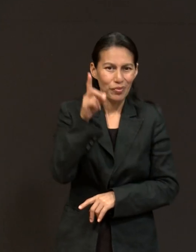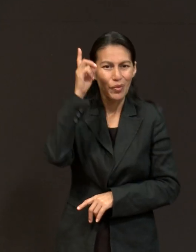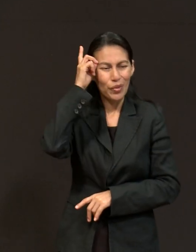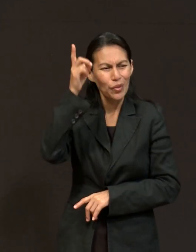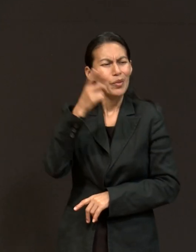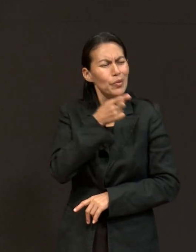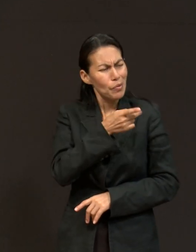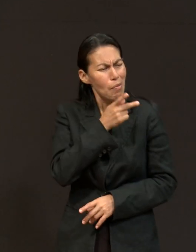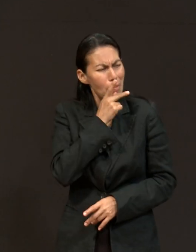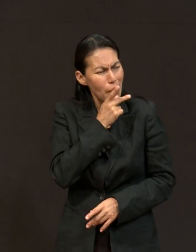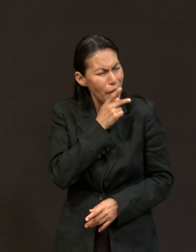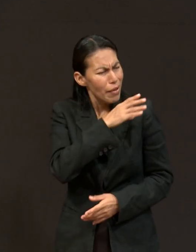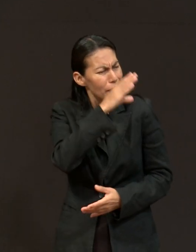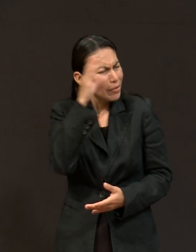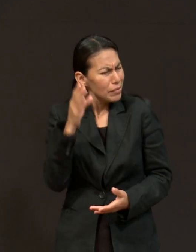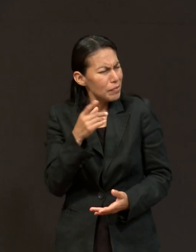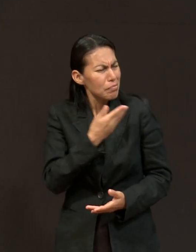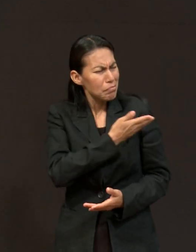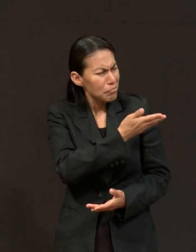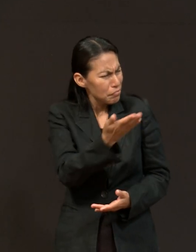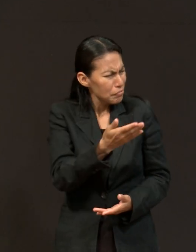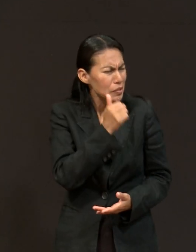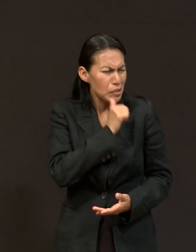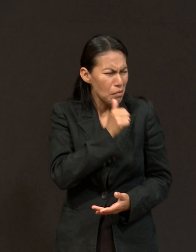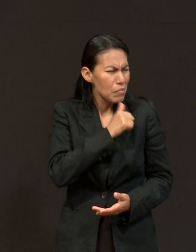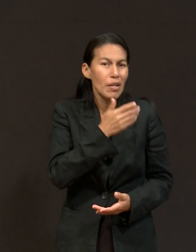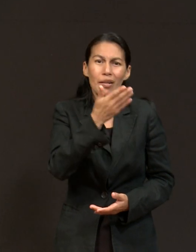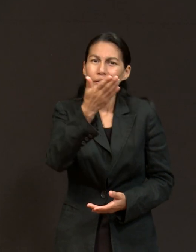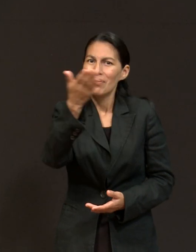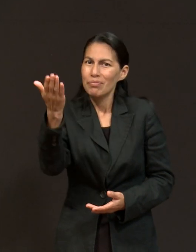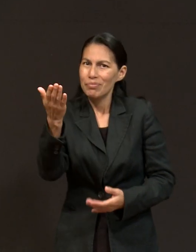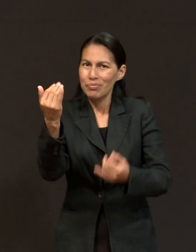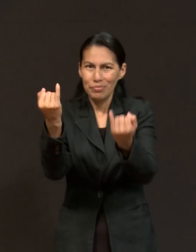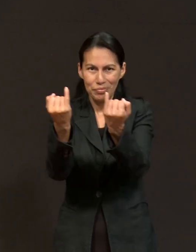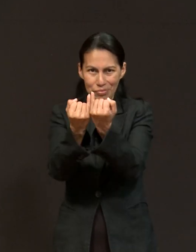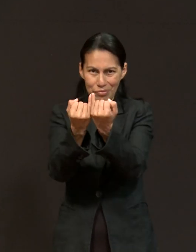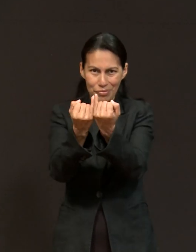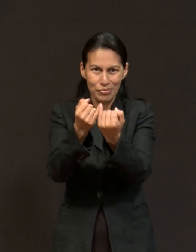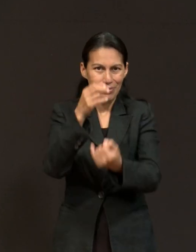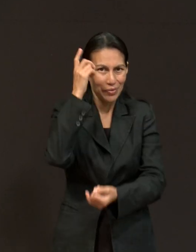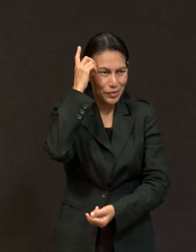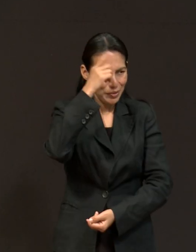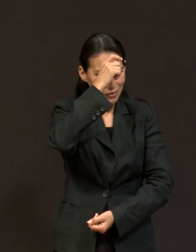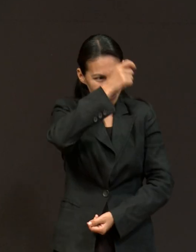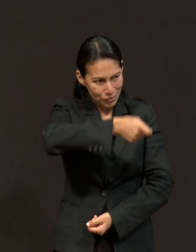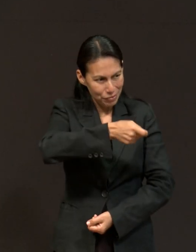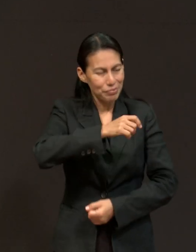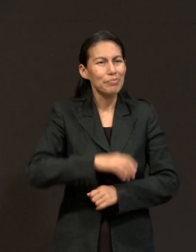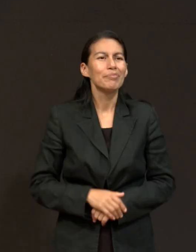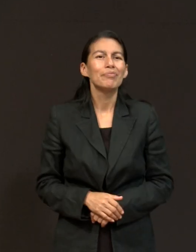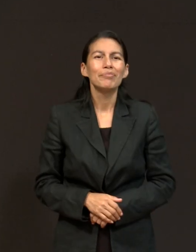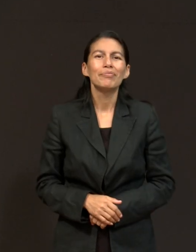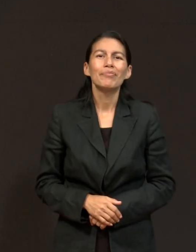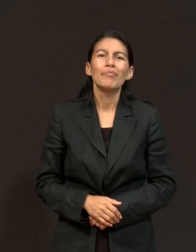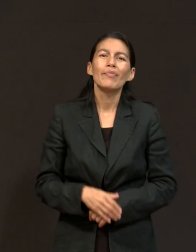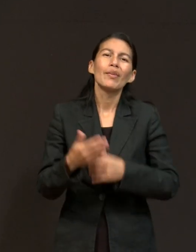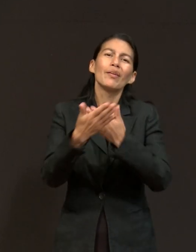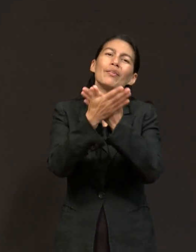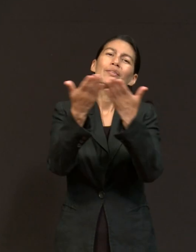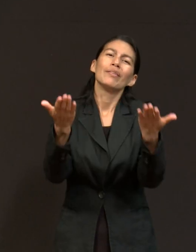Padre celestial. Y estará con ustedes también. Que Dios te bendiga. Muchas gracias, Pastor. Y a ustedes,